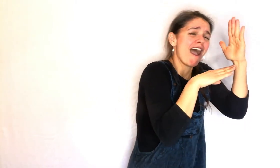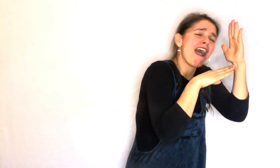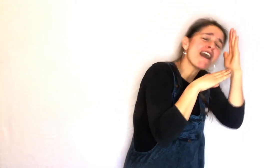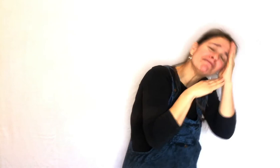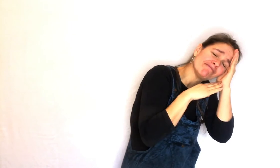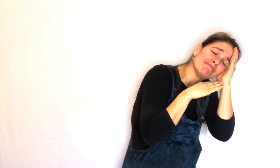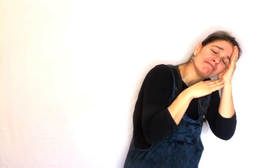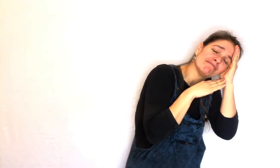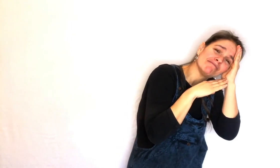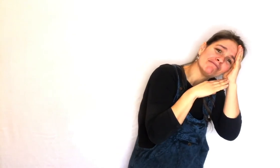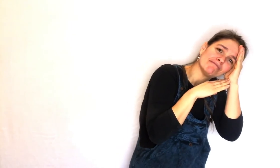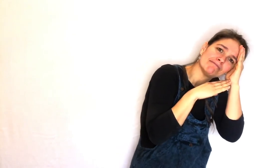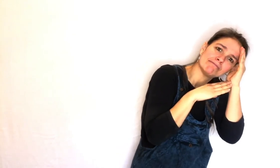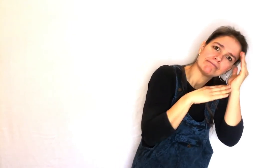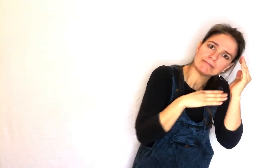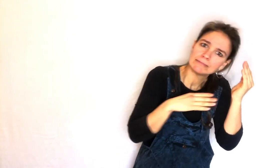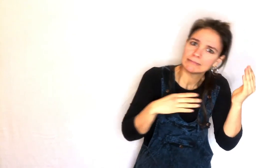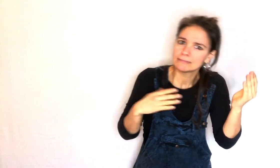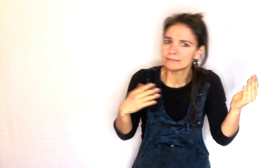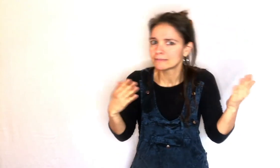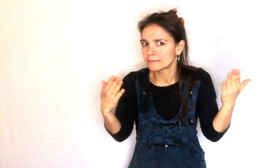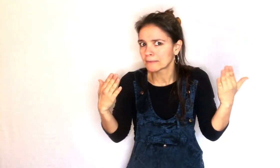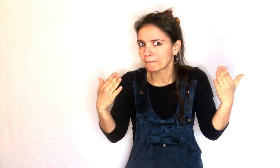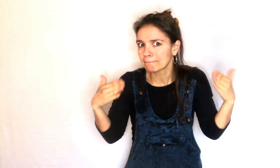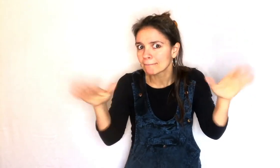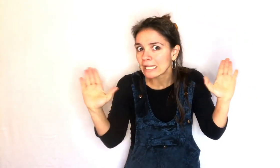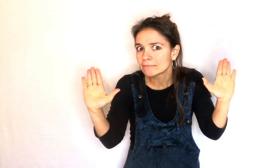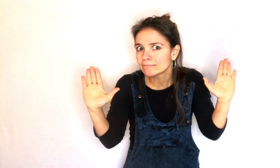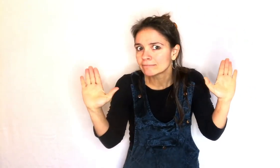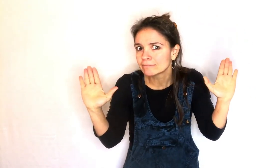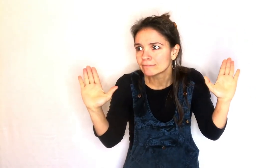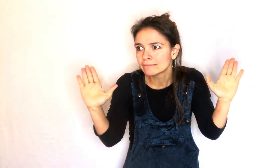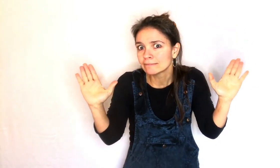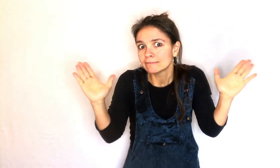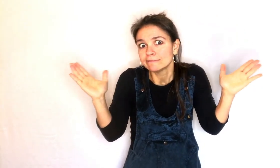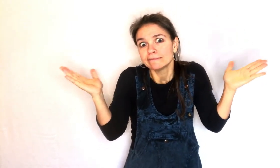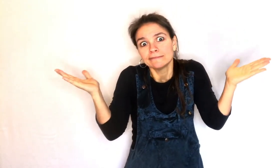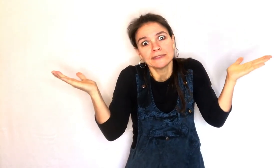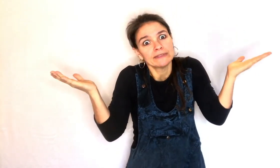tortue et pour arriver au but avant elle.